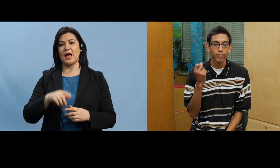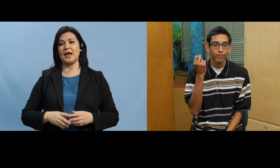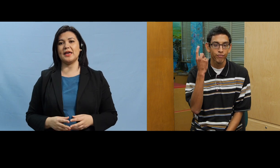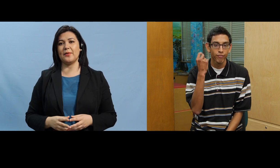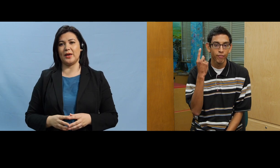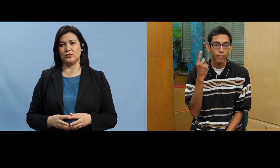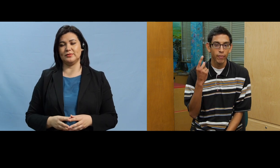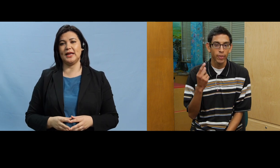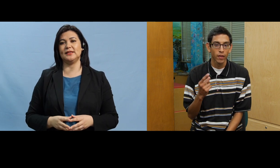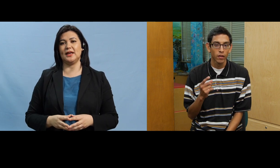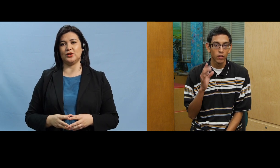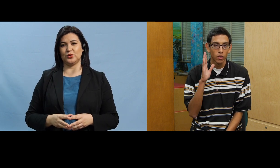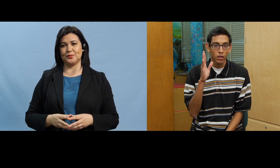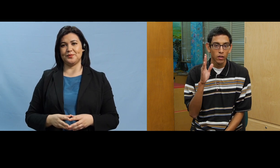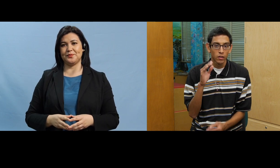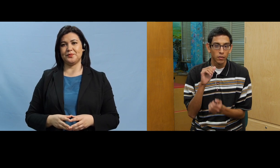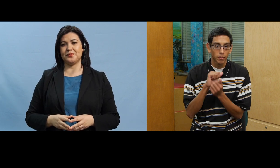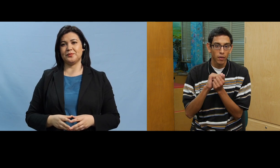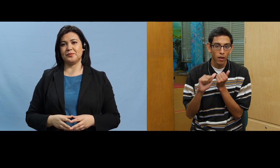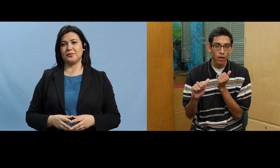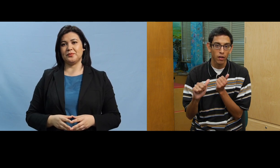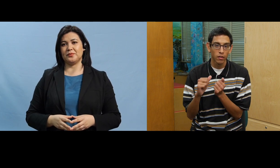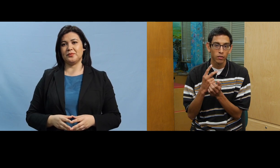ah ya veo entiendo